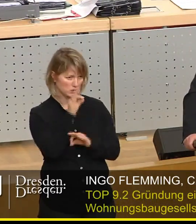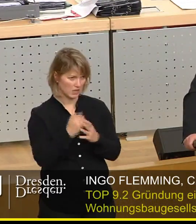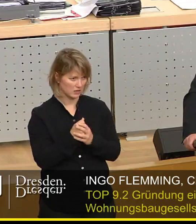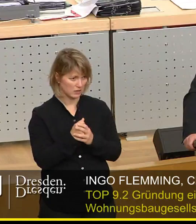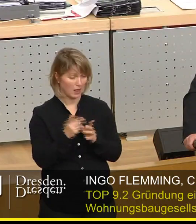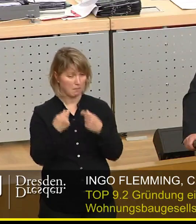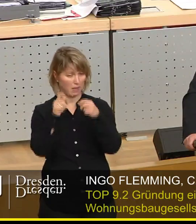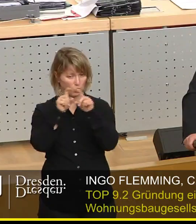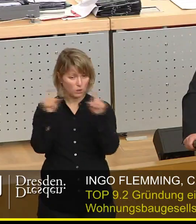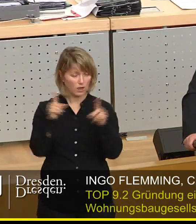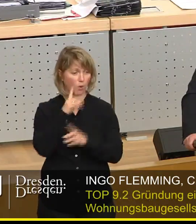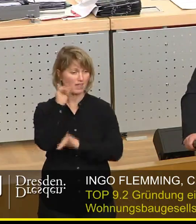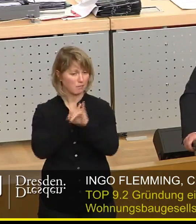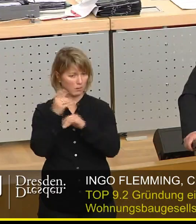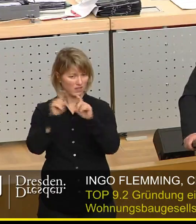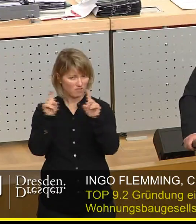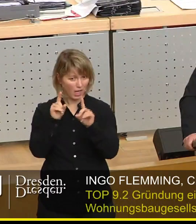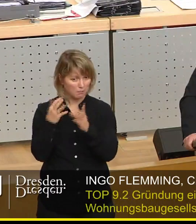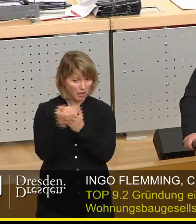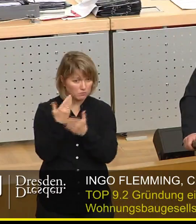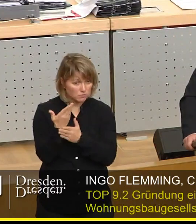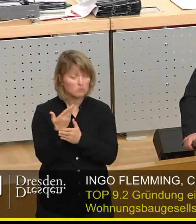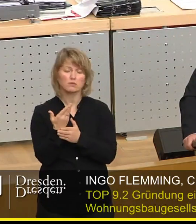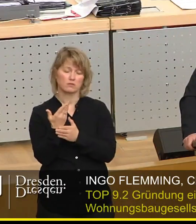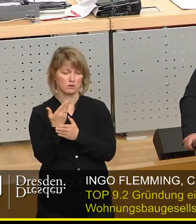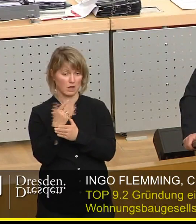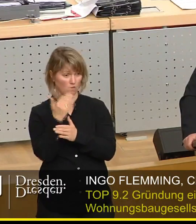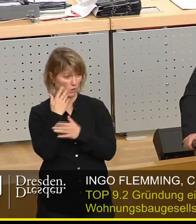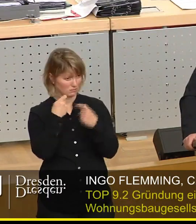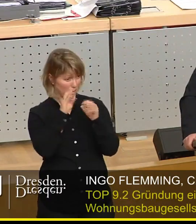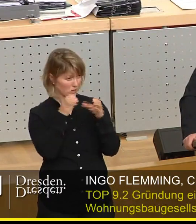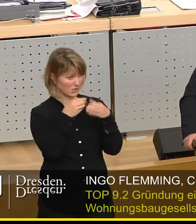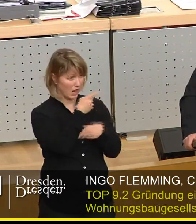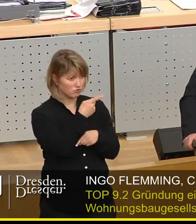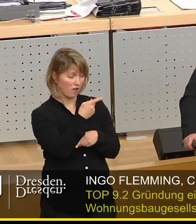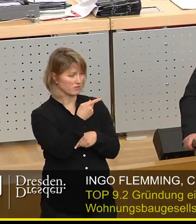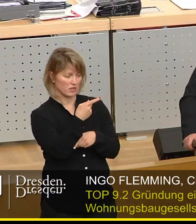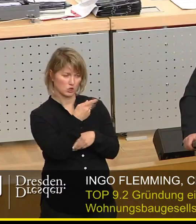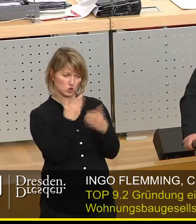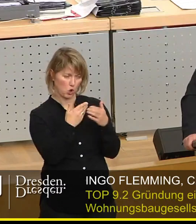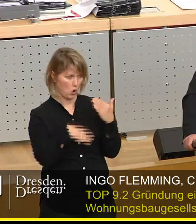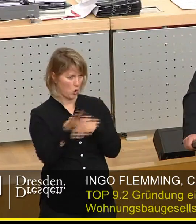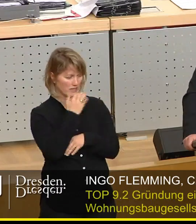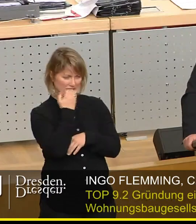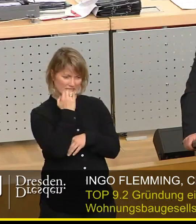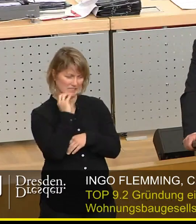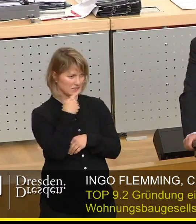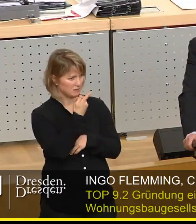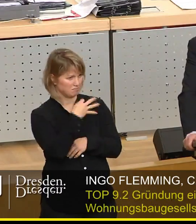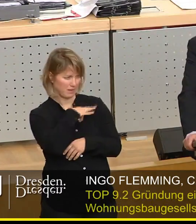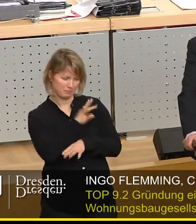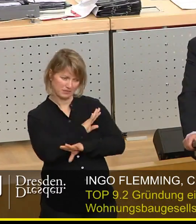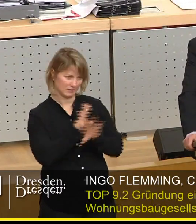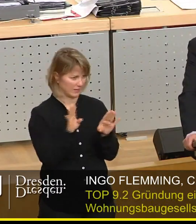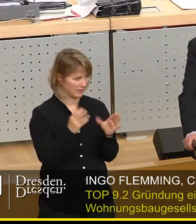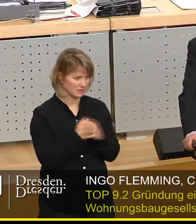Immobilienunternehmen erwirtschaftet werden, die gehen doch schon in so einem Unternehmen wie einer Wohnungsbaugesellschaft zwischen den Zahnrädern der Ineffizienz, des Verwaltungsdenkens